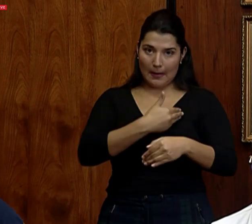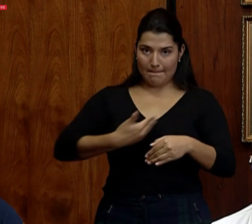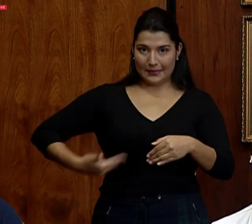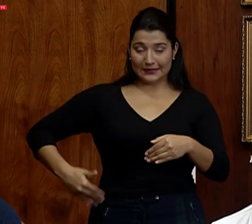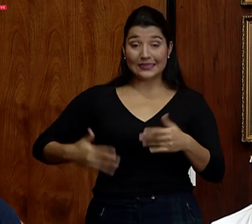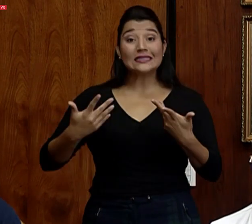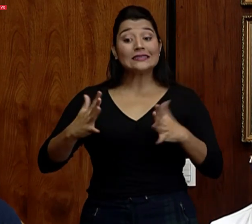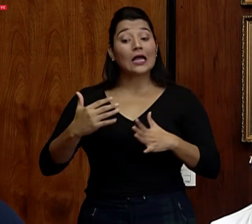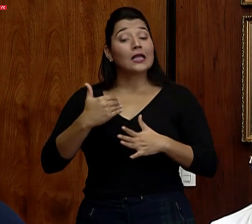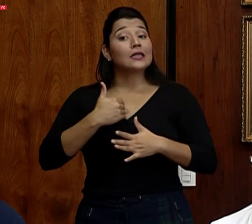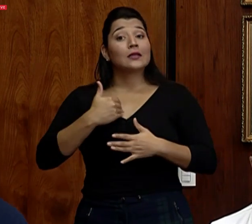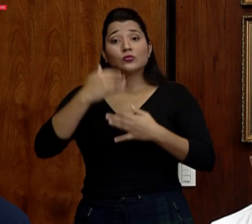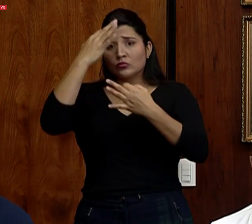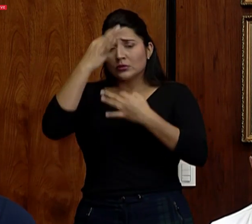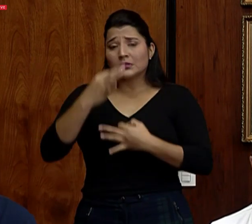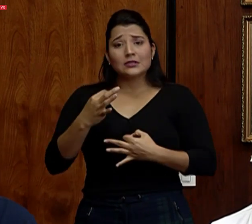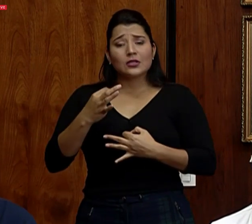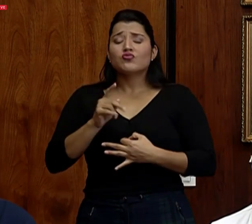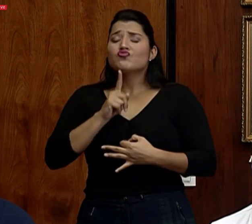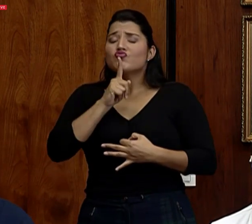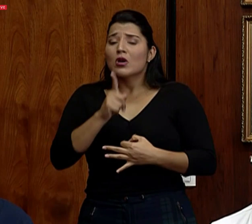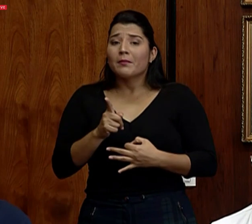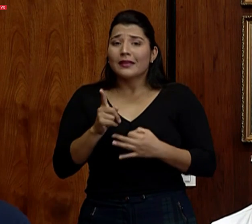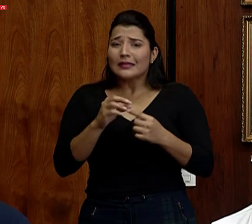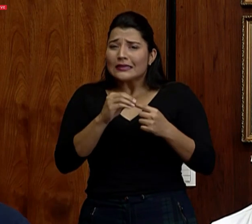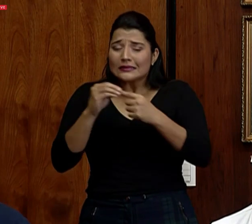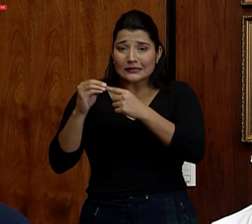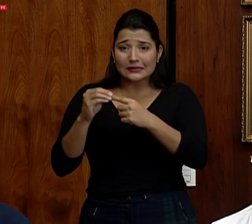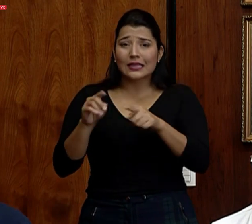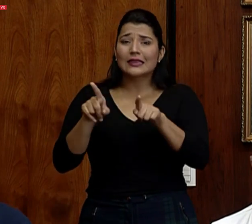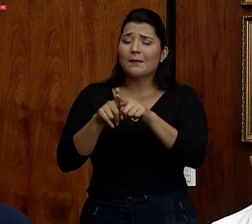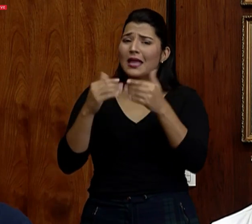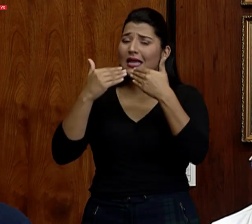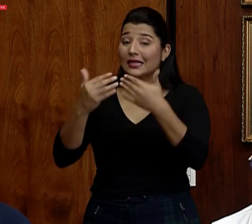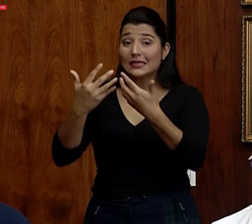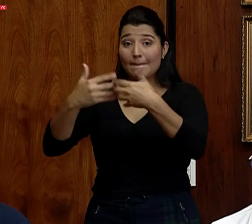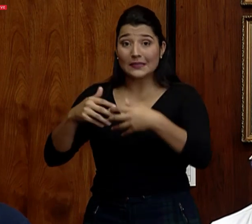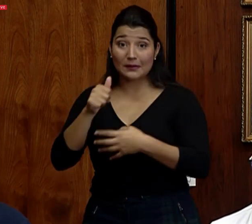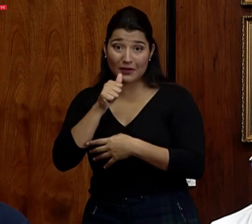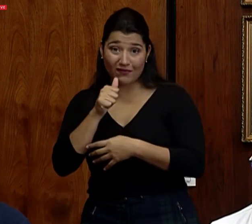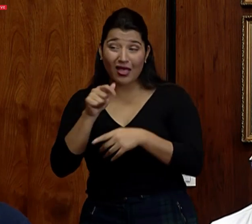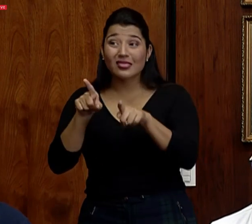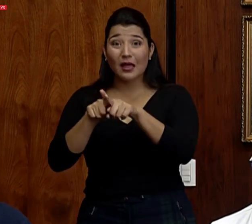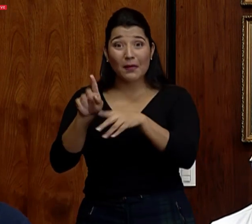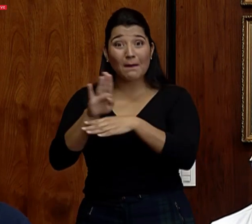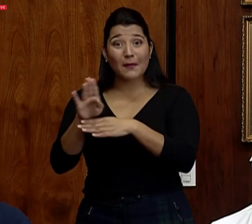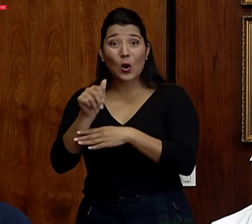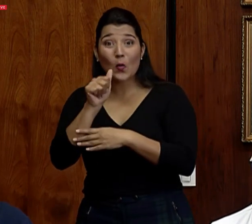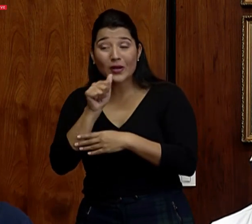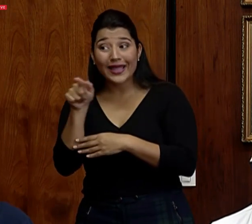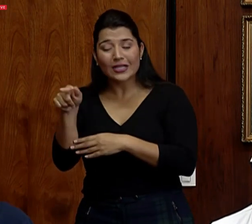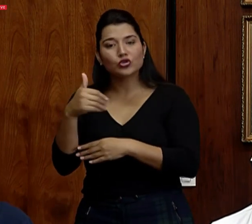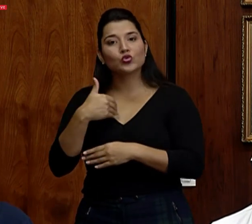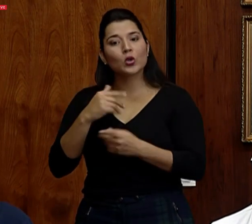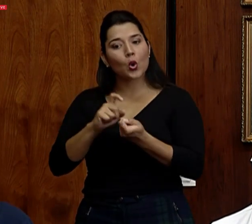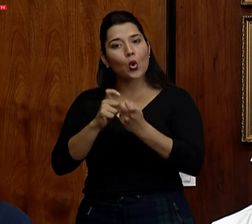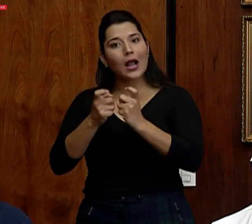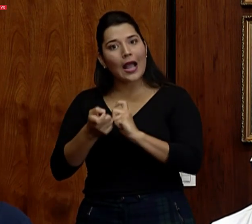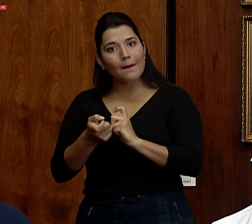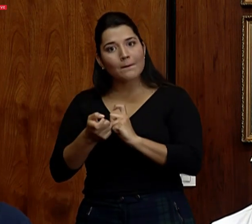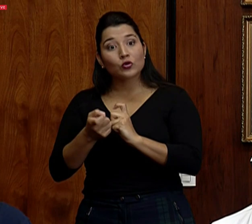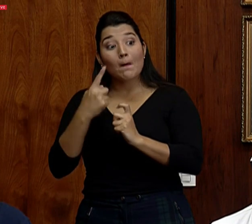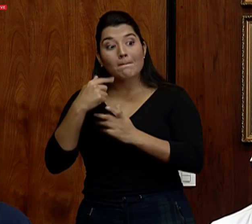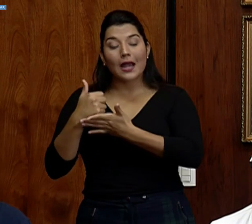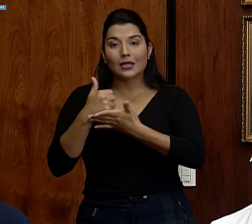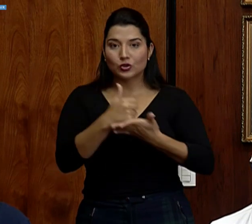han tomado medidas en realidad excepcionales. También yo agradezco a la empresa privada, algunos bancos que han estado haciendo medidas muy importantes para